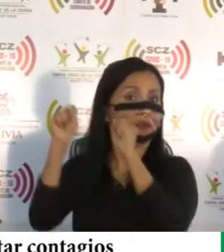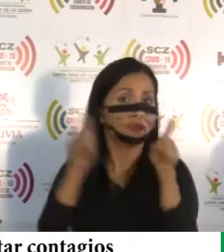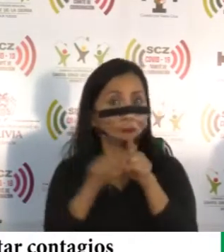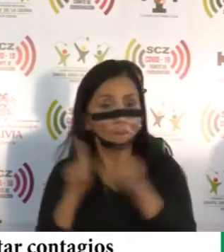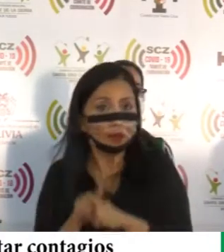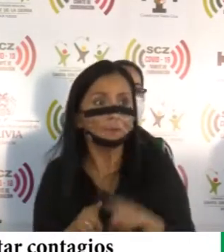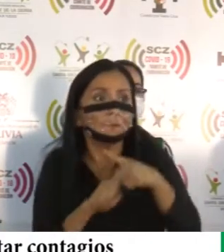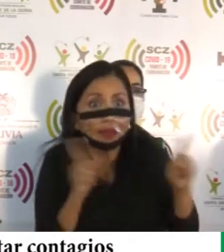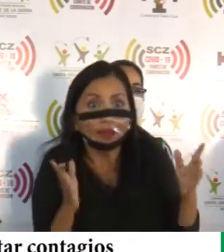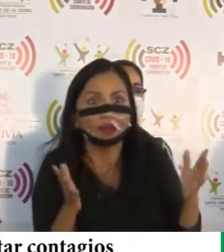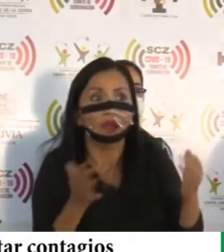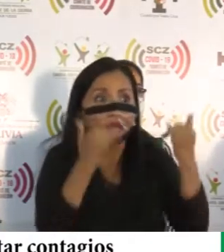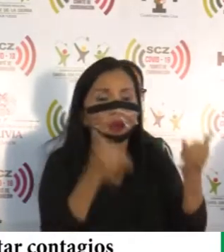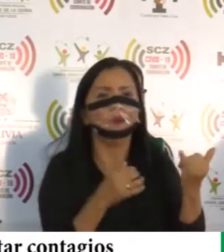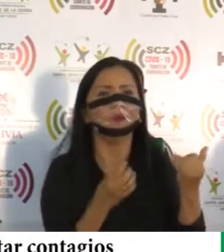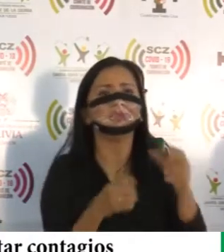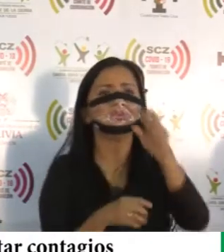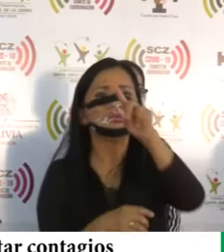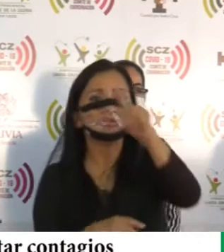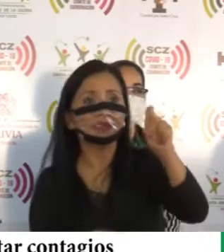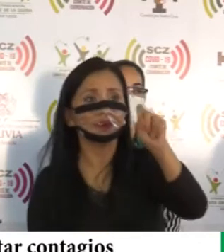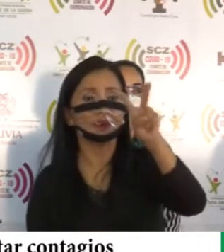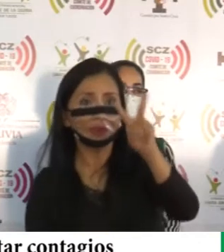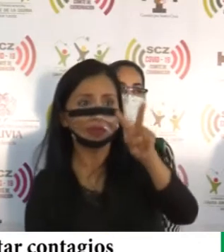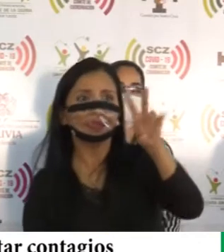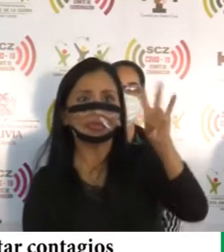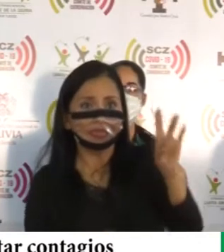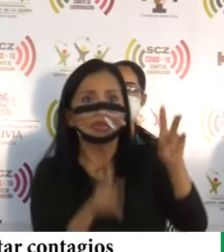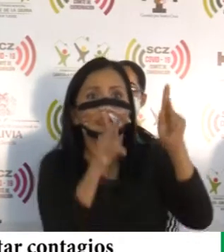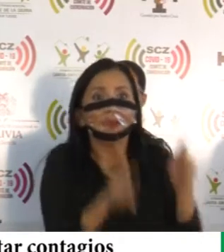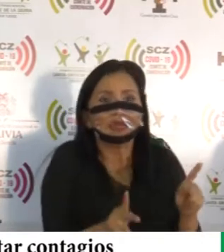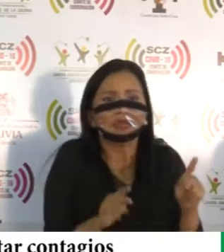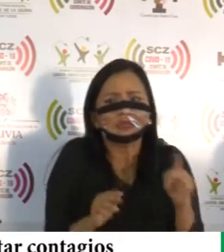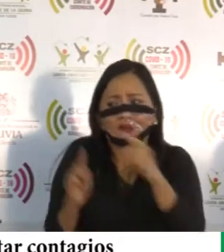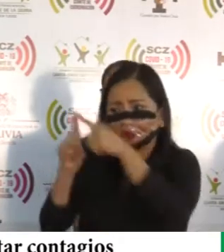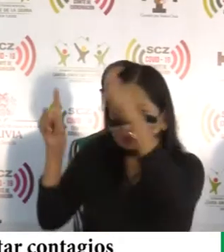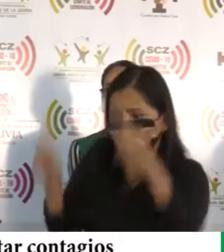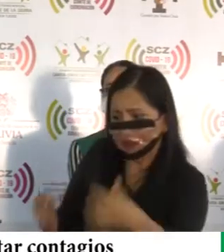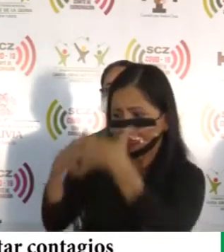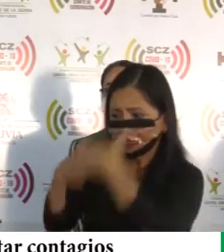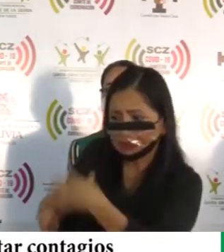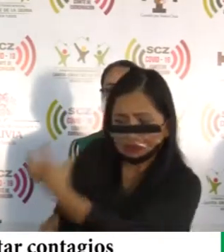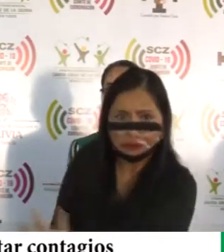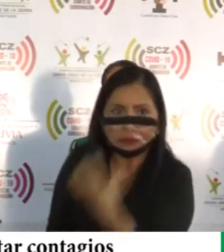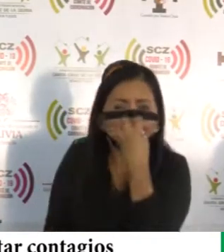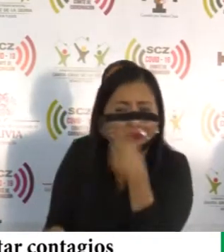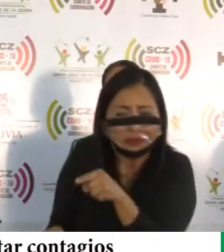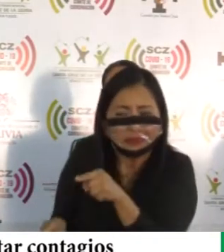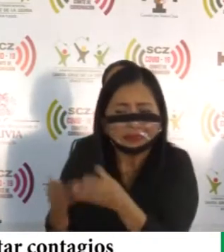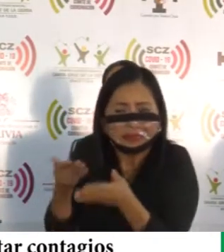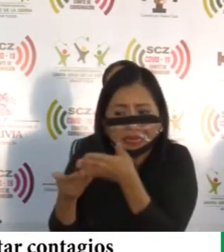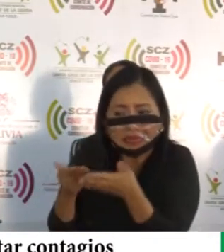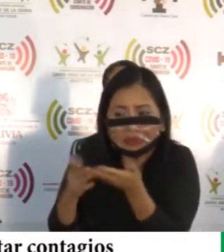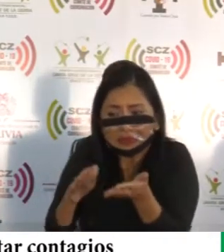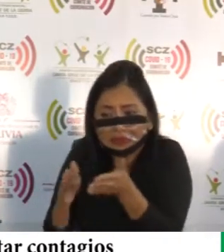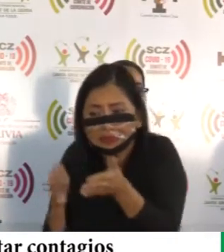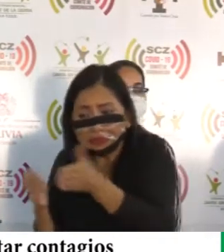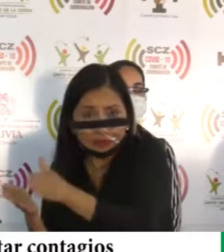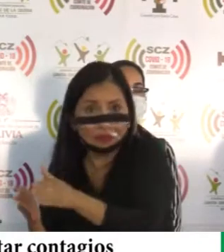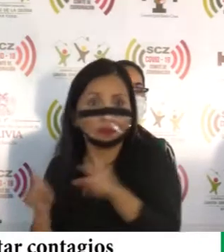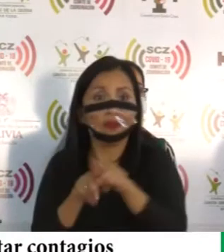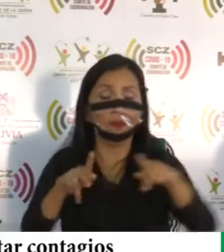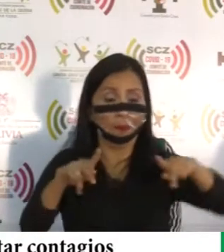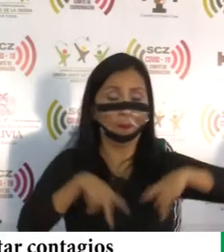ahorita hay 127 personas que están en el filo entre la vida y la muerte acopladas a un pulmón